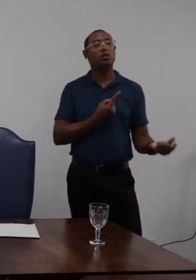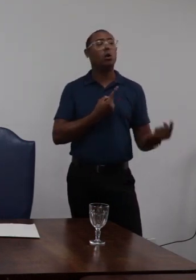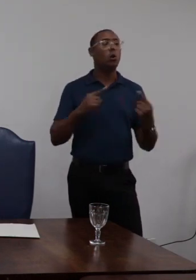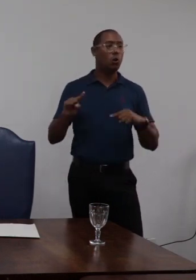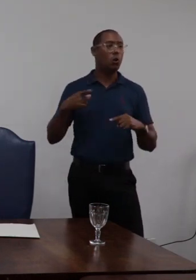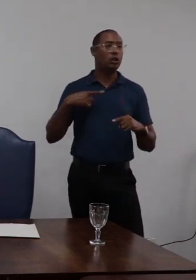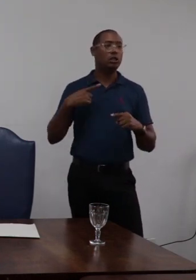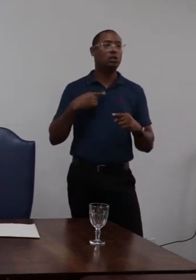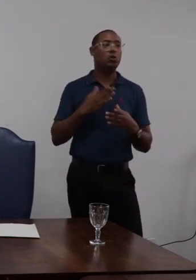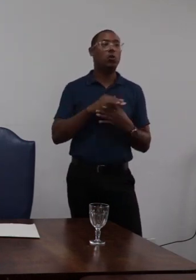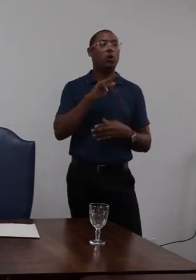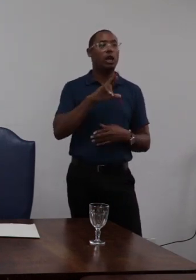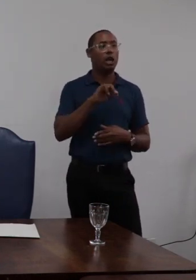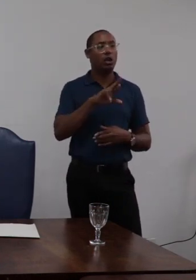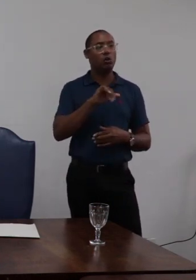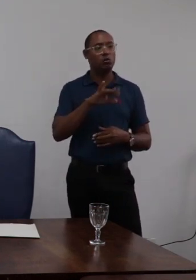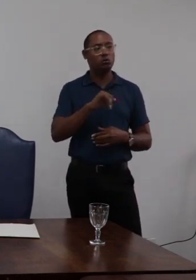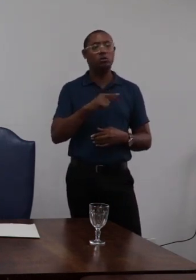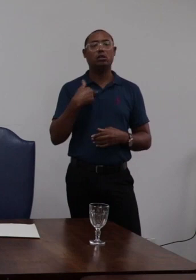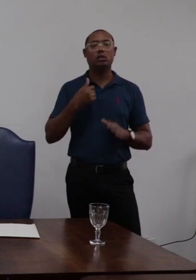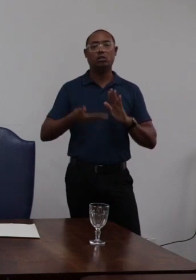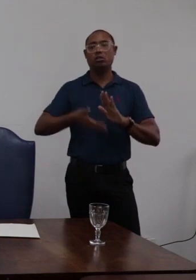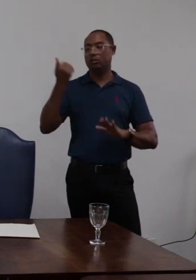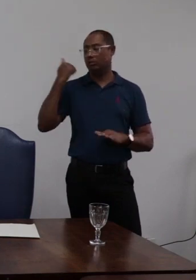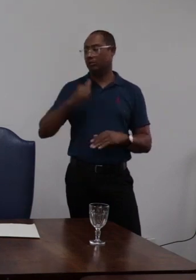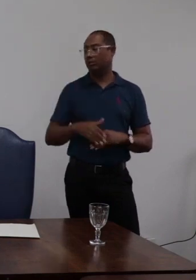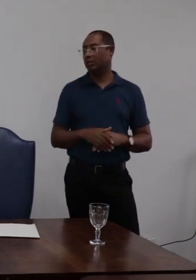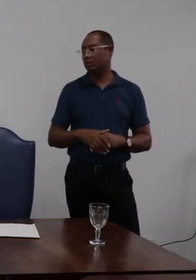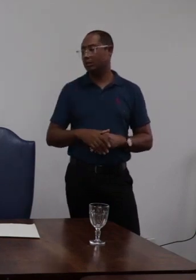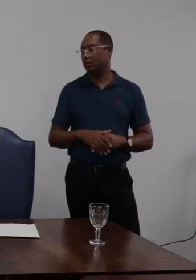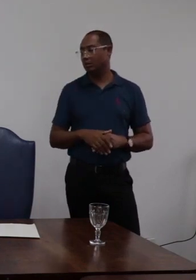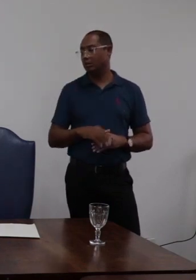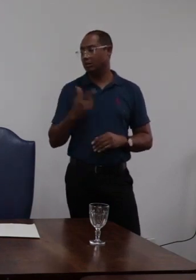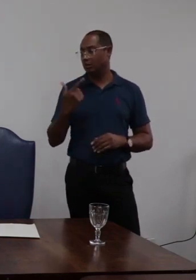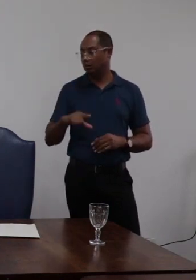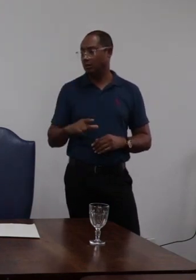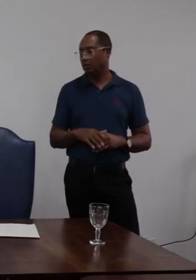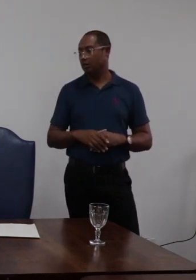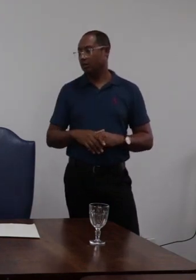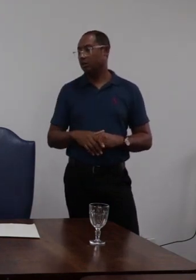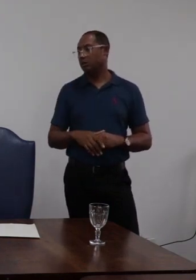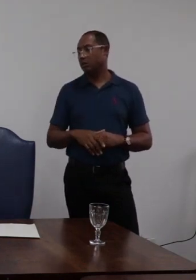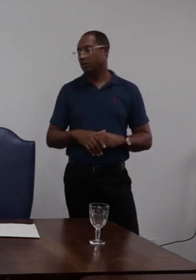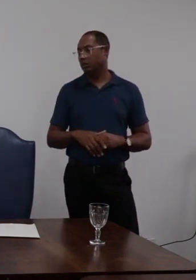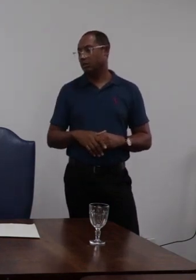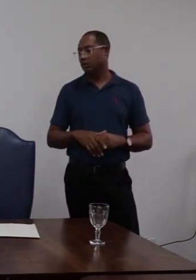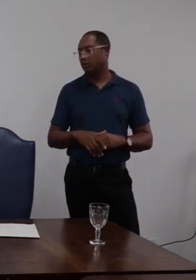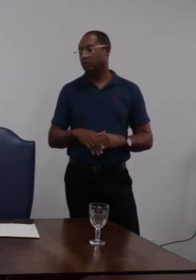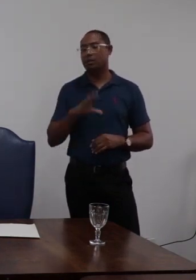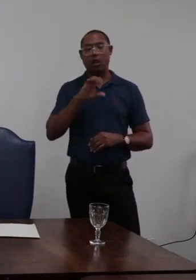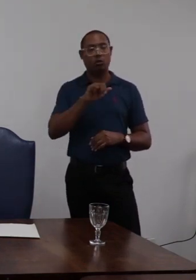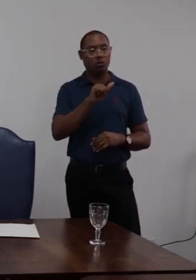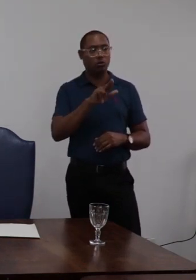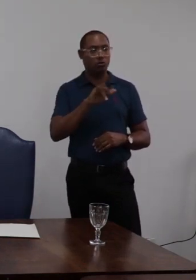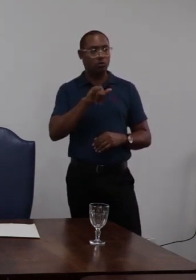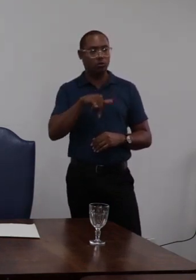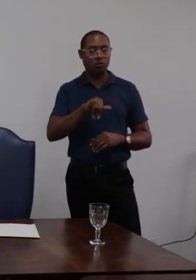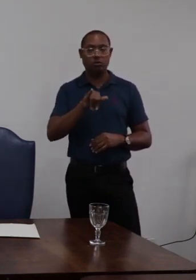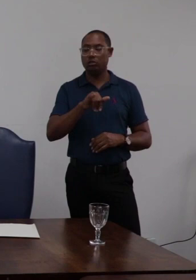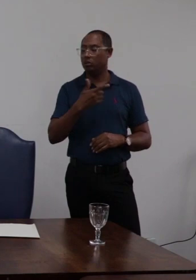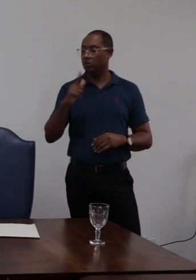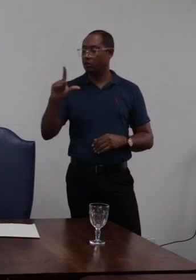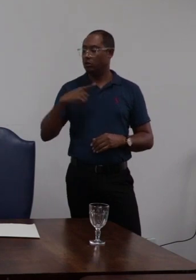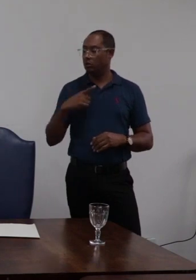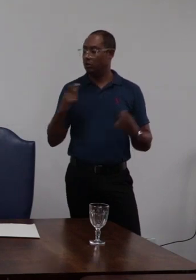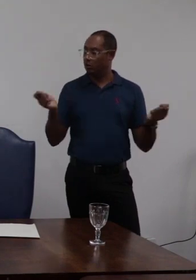recurso e ele solicita que esse recurso ele encaminha esse recurso diretamente ao consulme ele até poderia ter outro